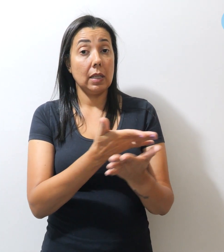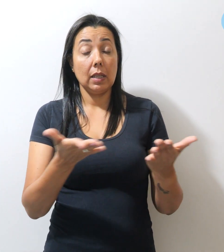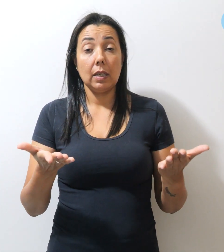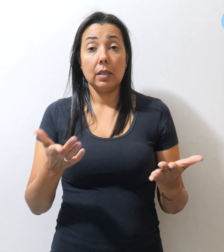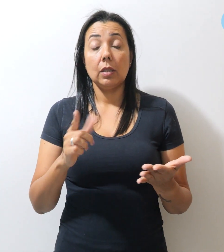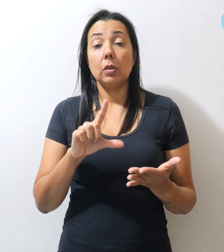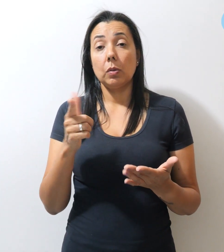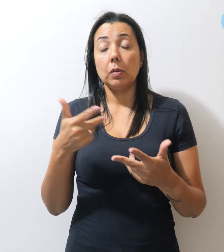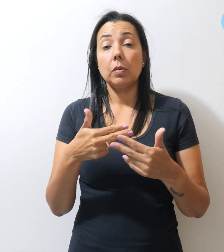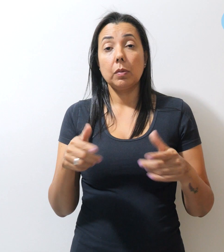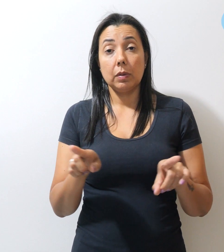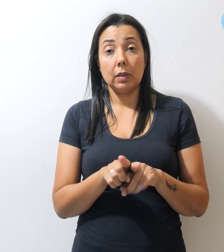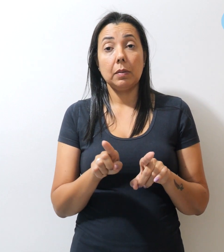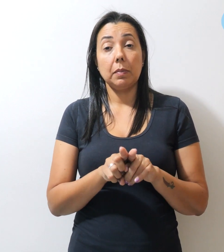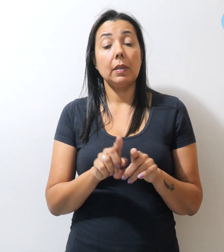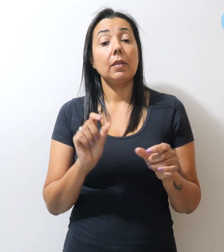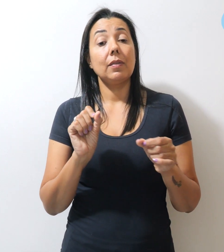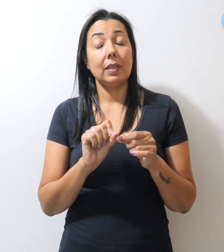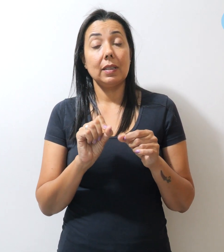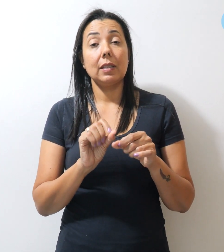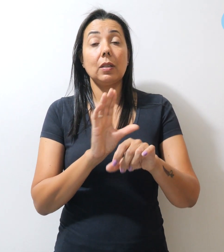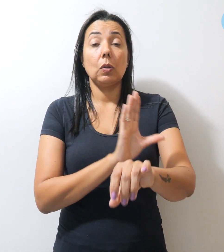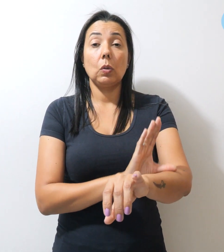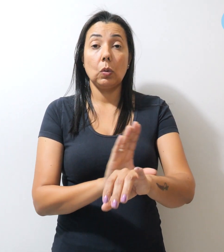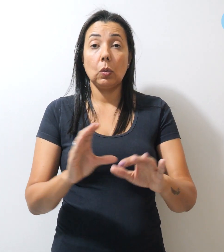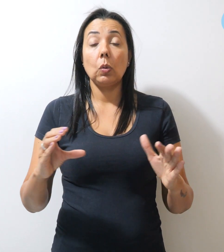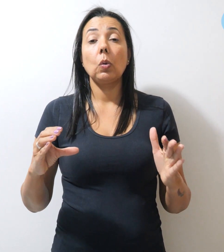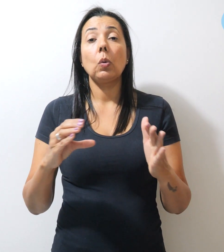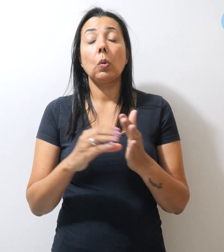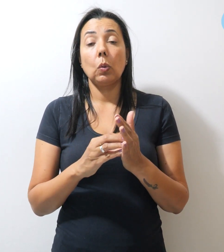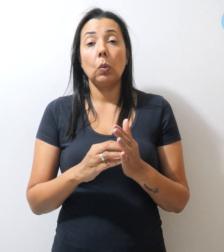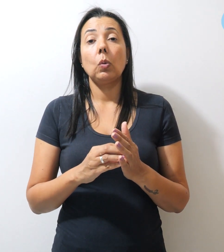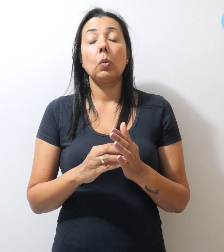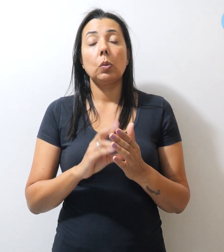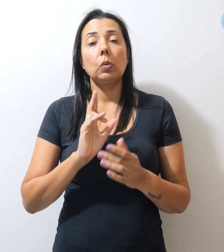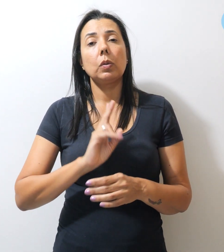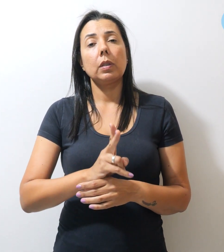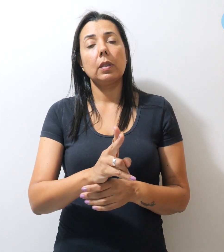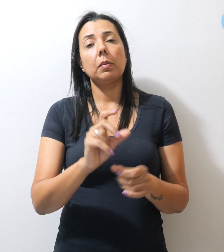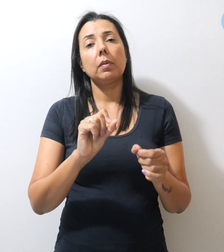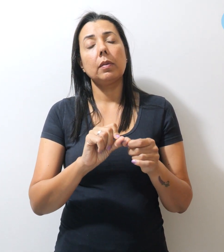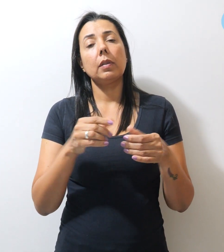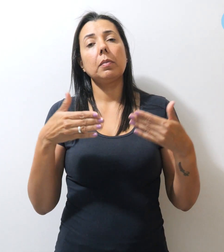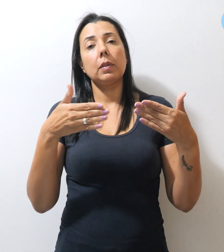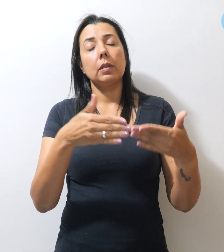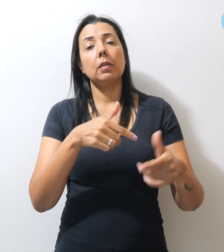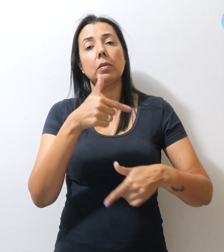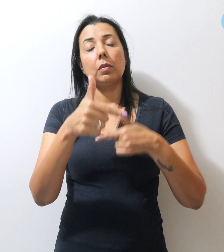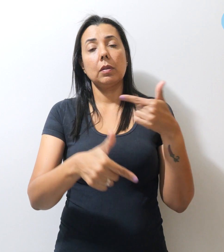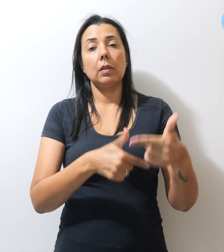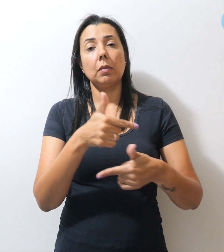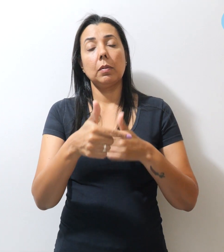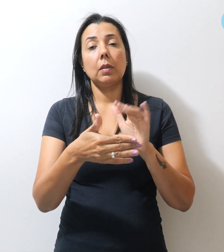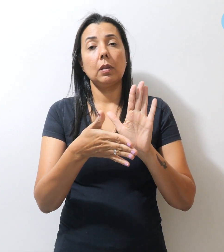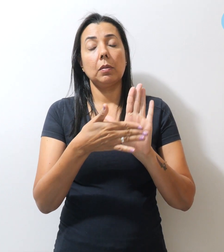motivos, a realização de concurso público sempre fez parte das ações da pauta de